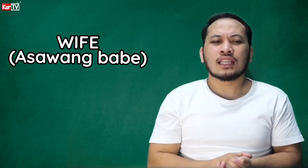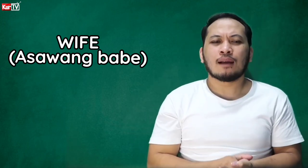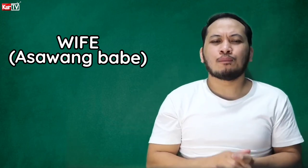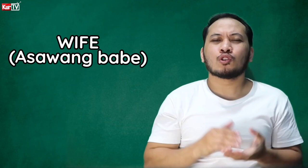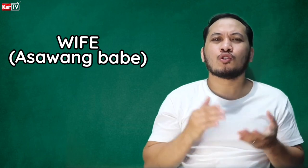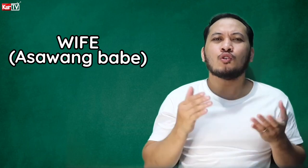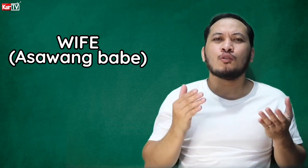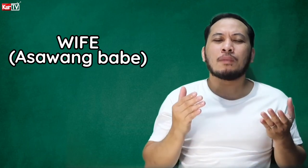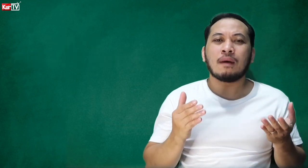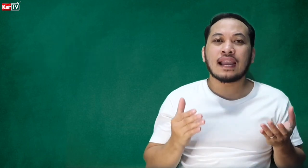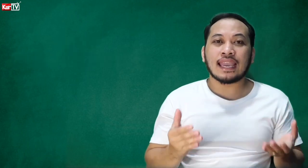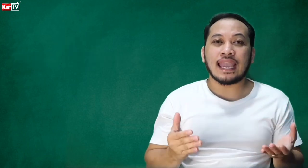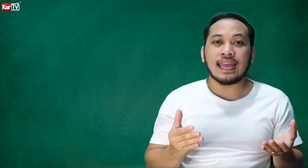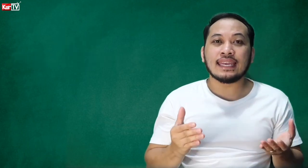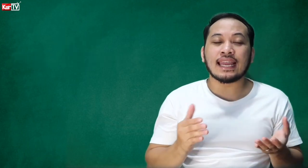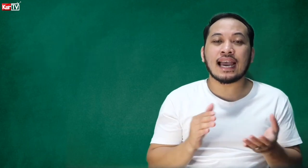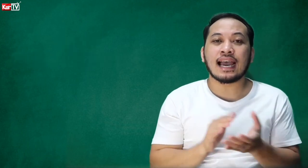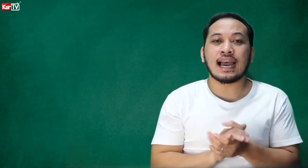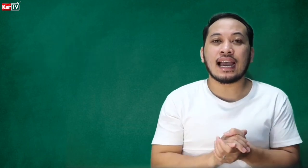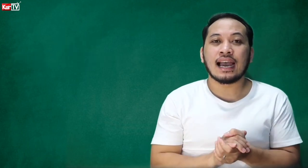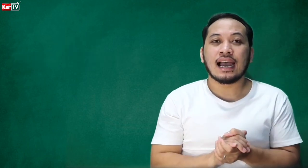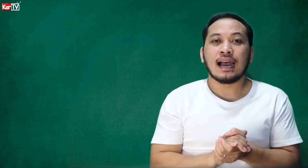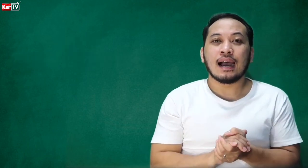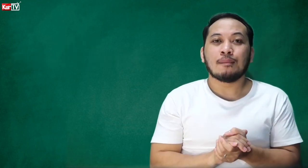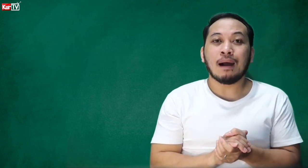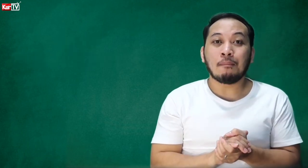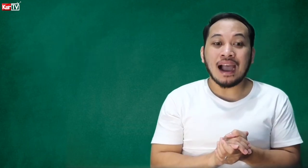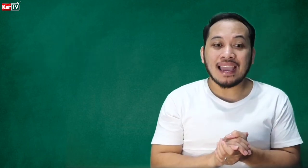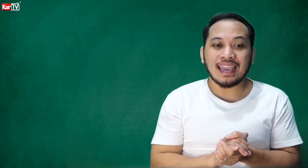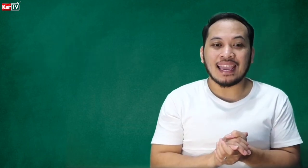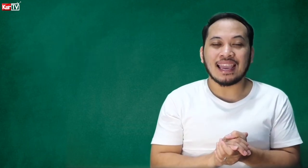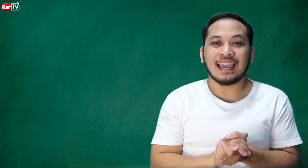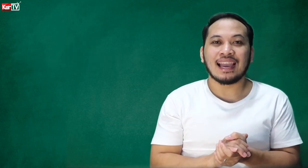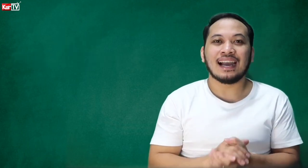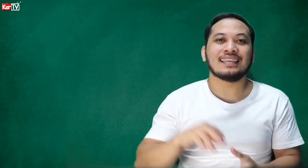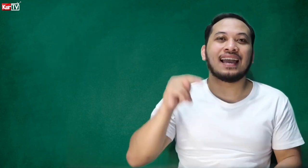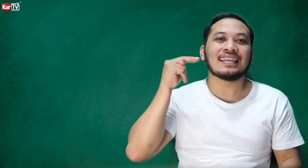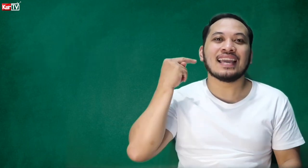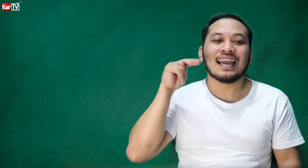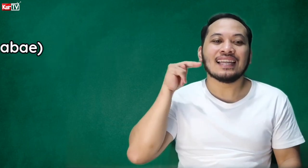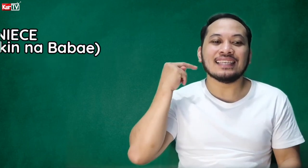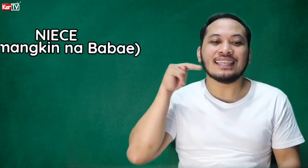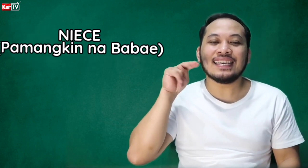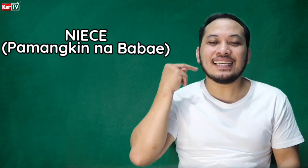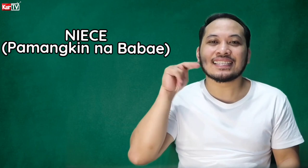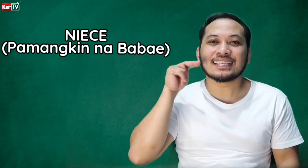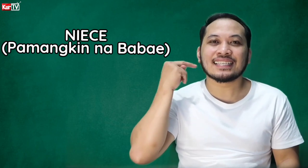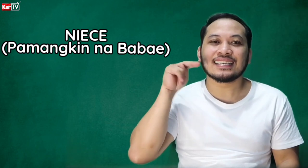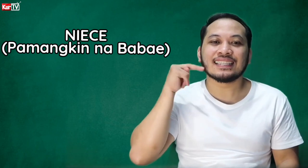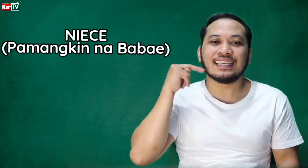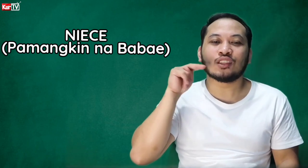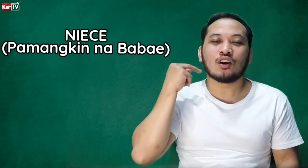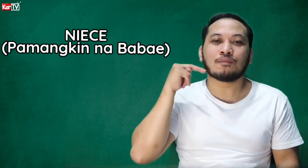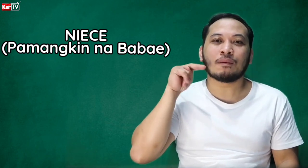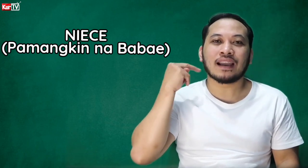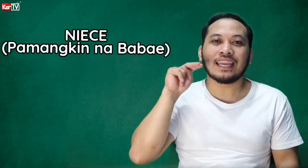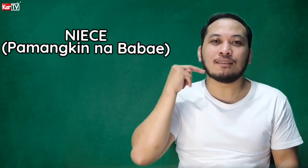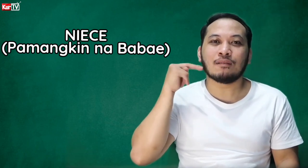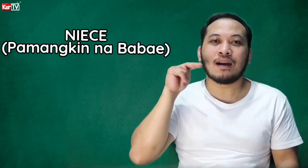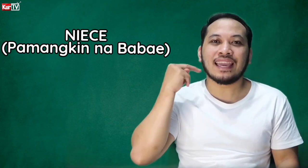Tapos, yung pamangkin na babae. Ayan. Niece. Dito ang pamangkin na babae.